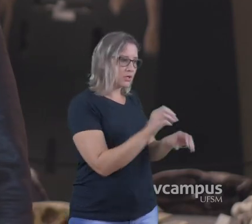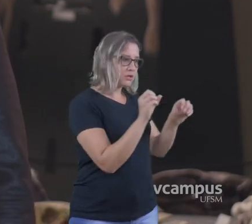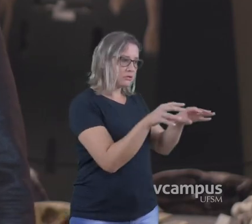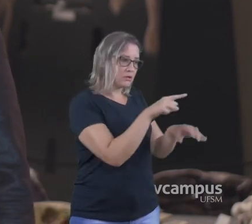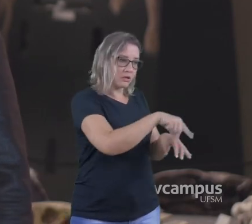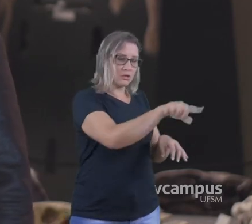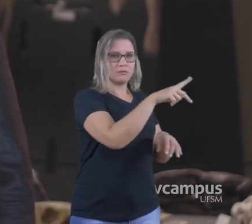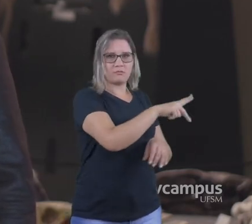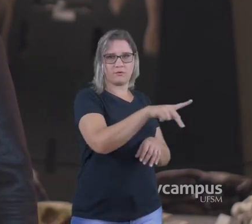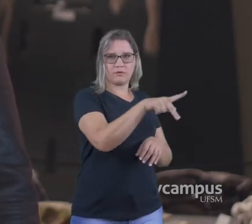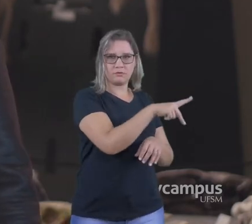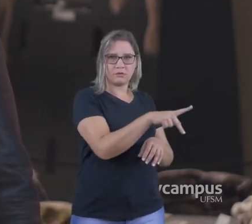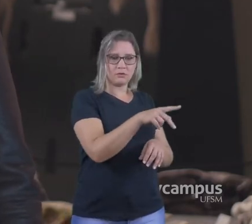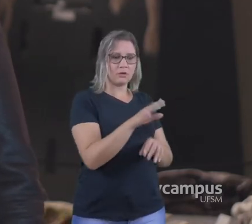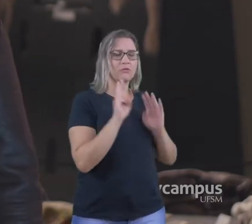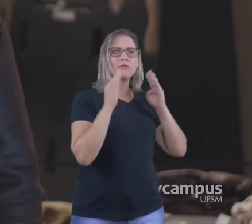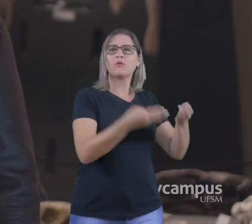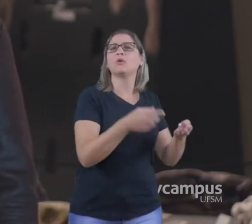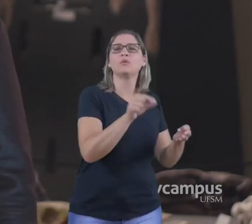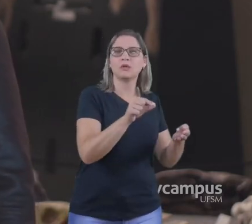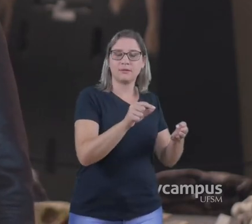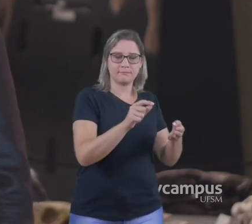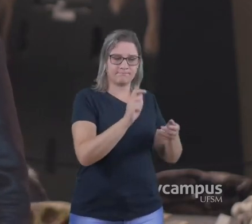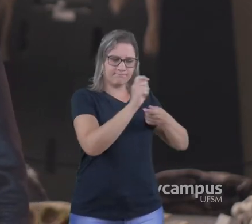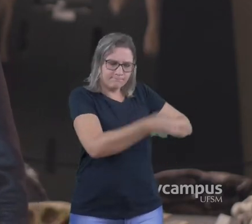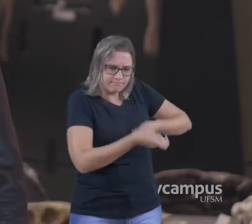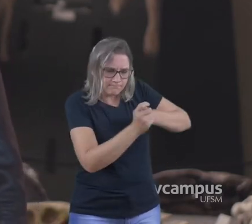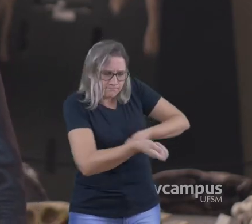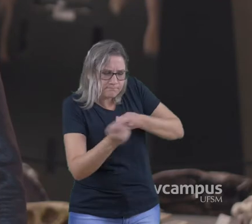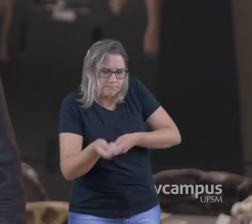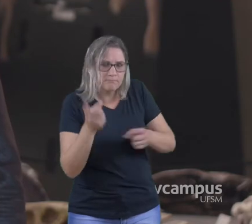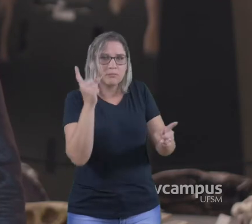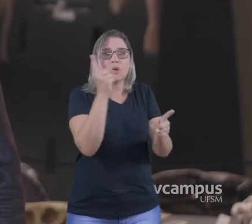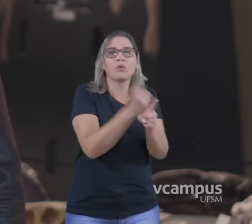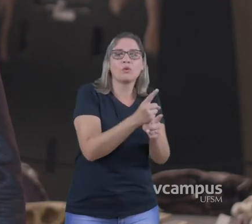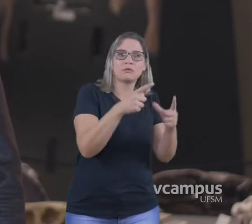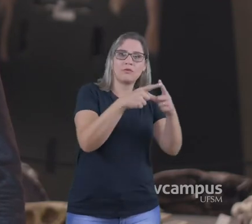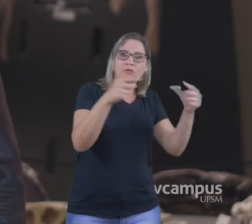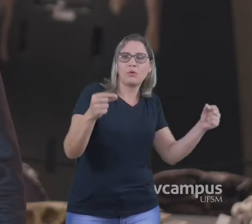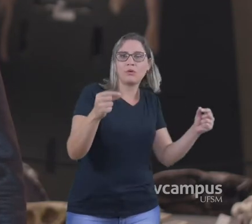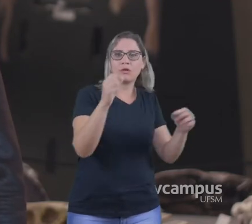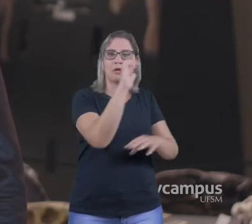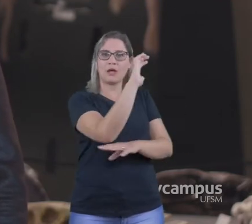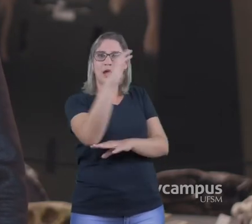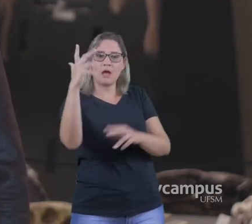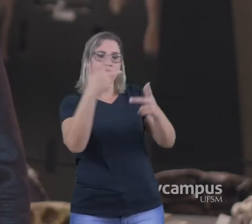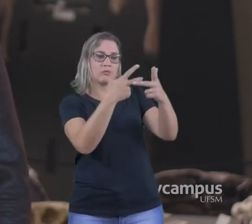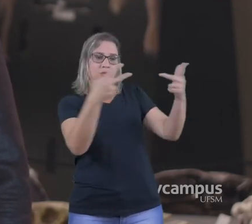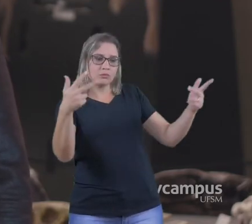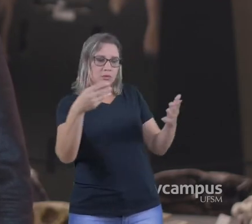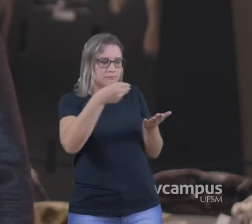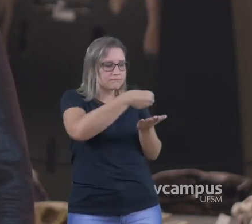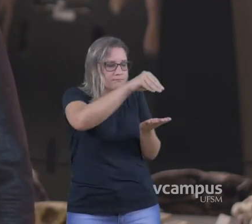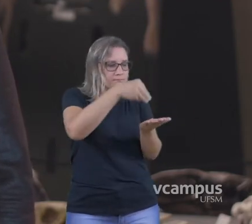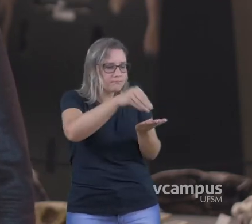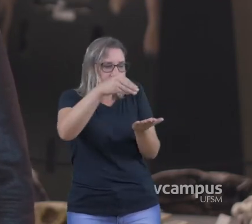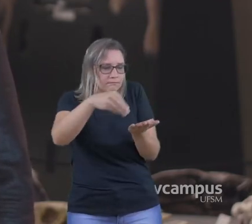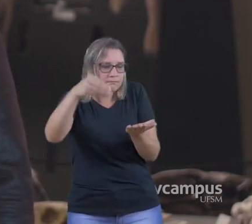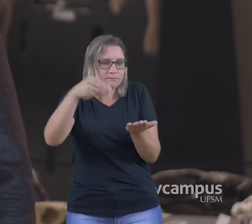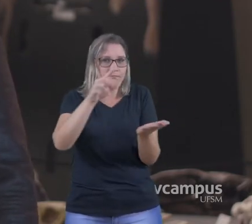tomar para com a região Seria investir na formação dos professores